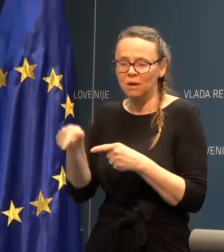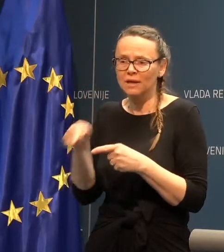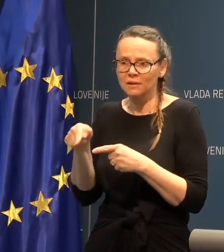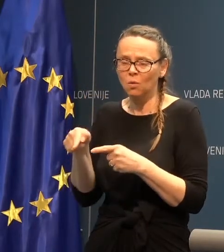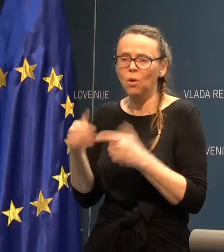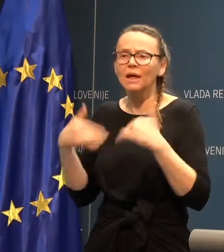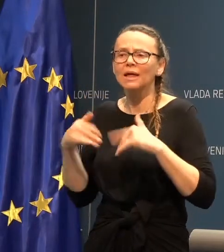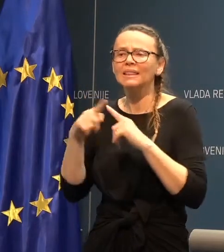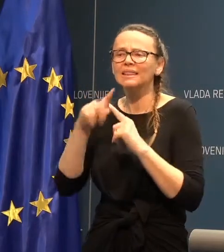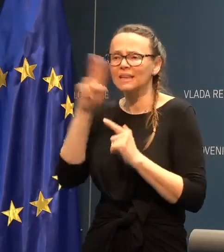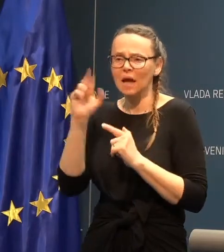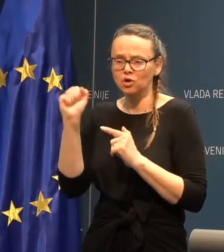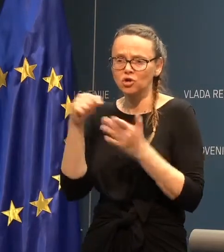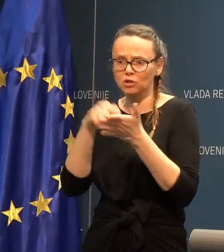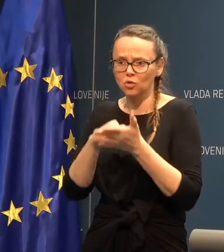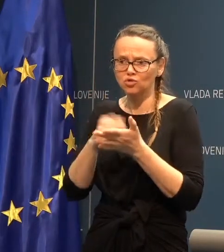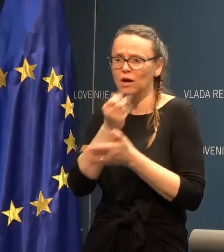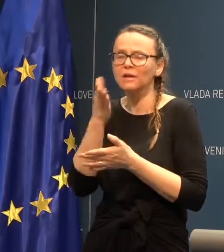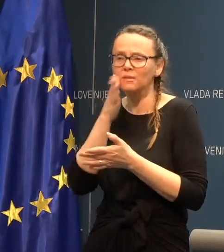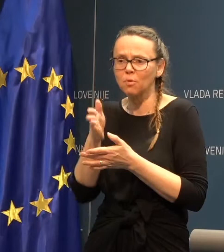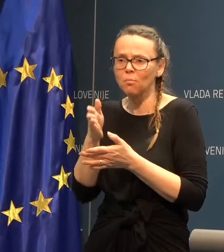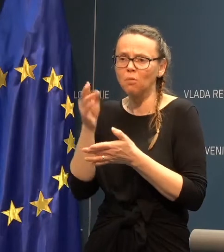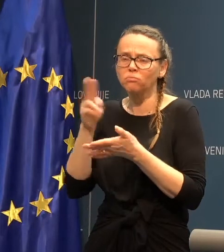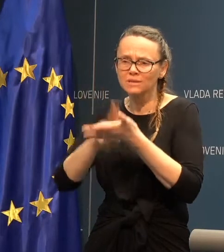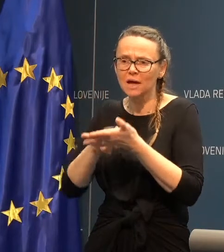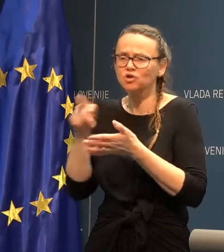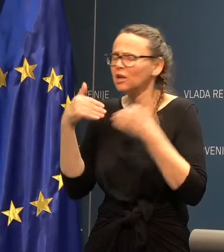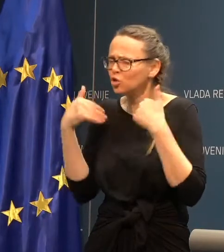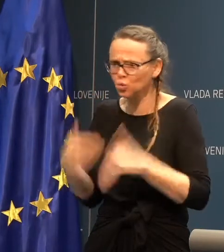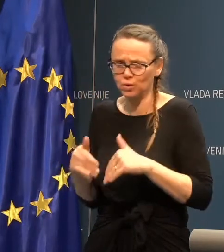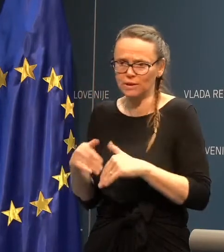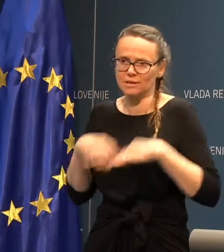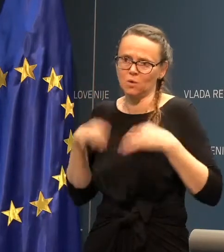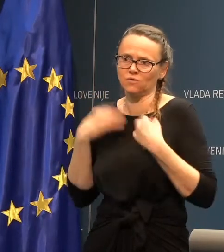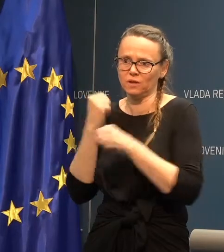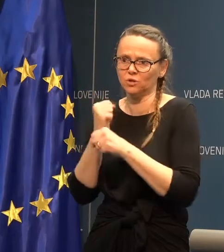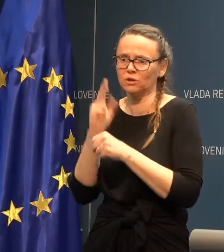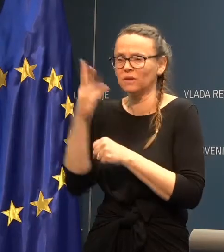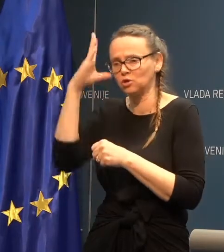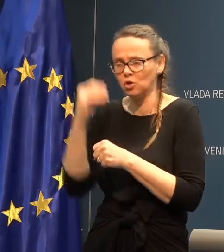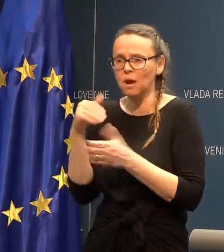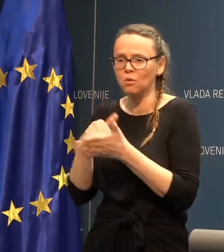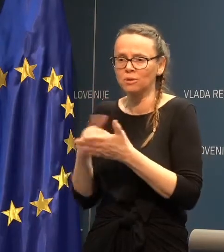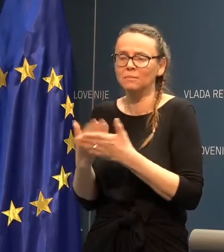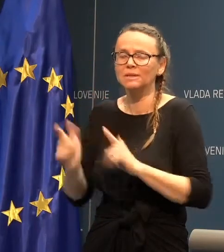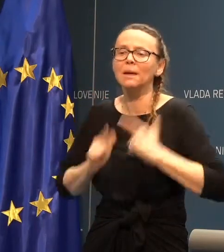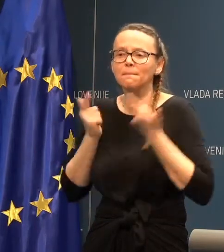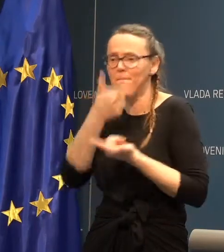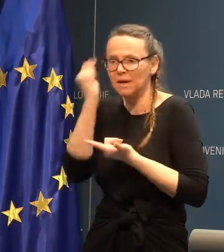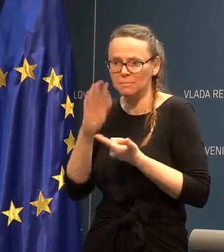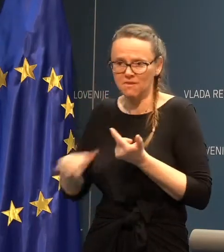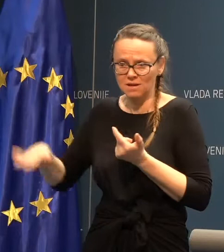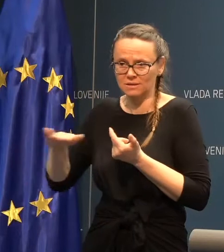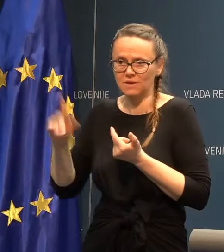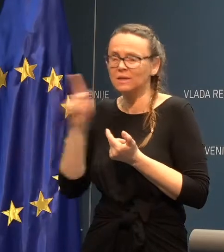točka, kjer bomo definirali tiste nujne dejavnosti, nujne zdravstveni sredite, ki so normalno potrebne za pregledalce in se bo